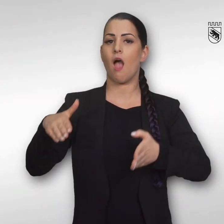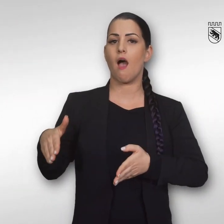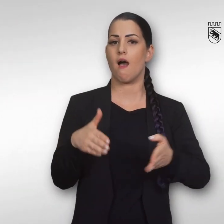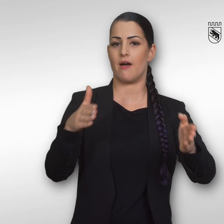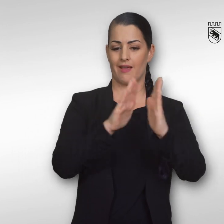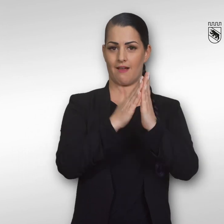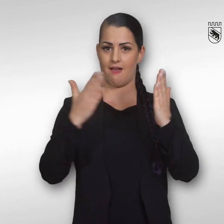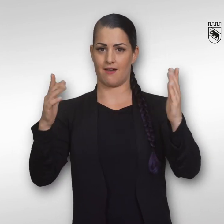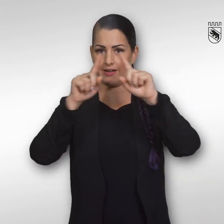Aarekarte